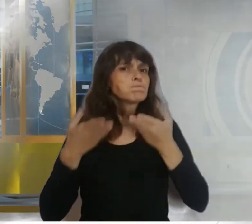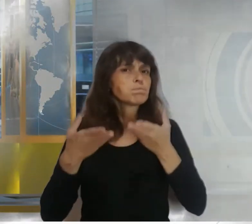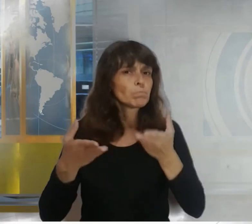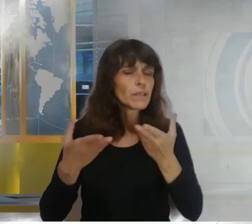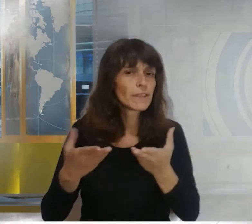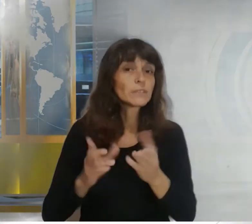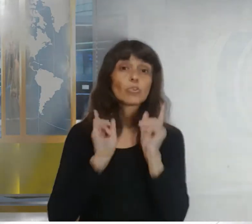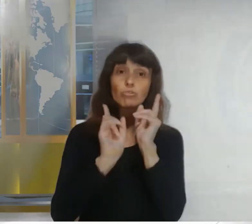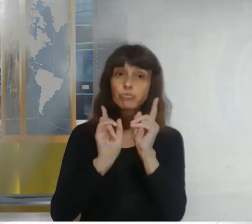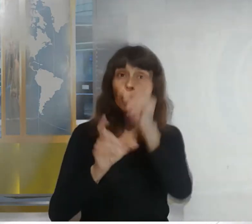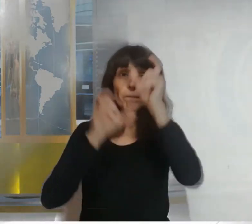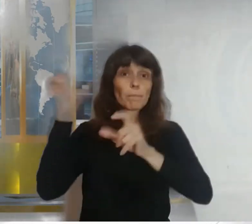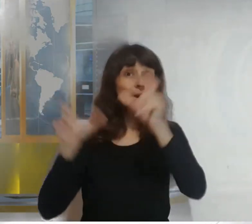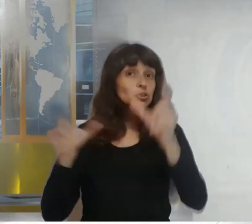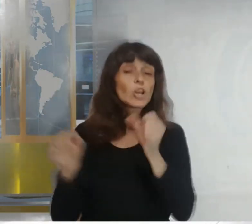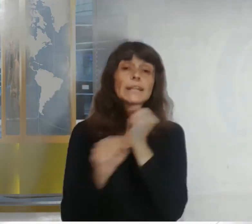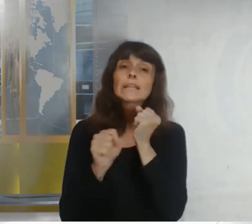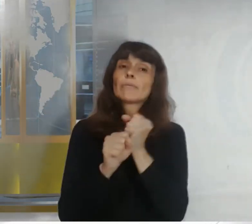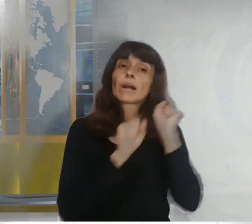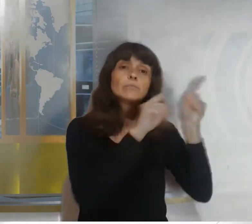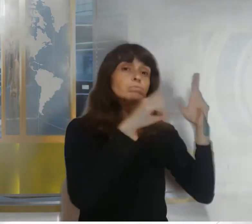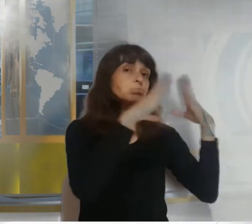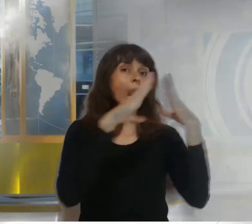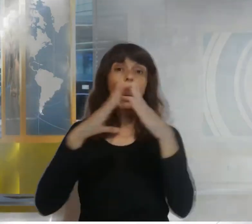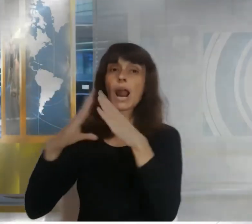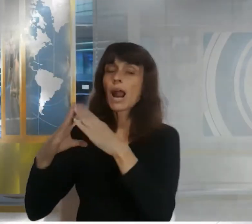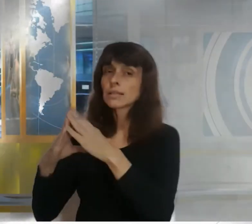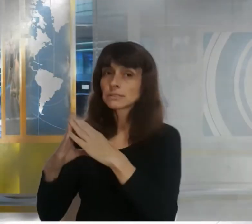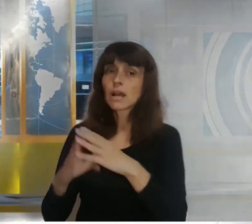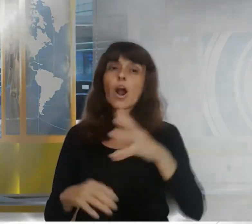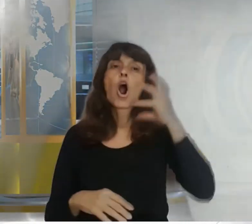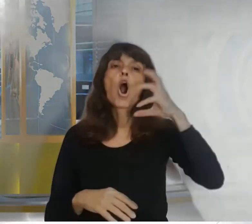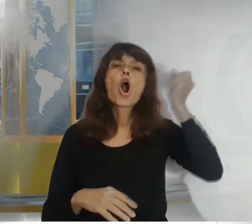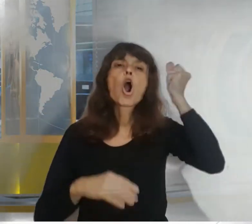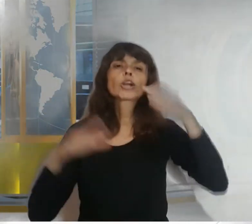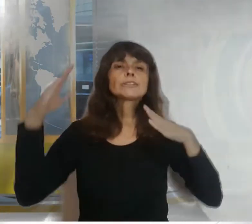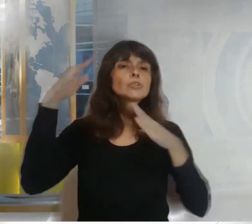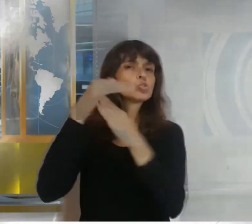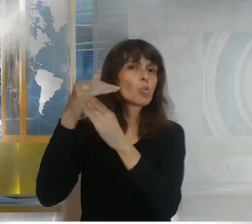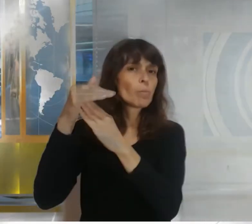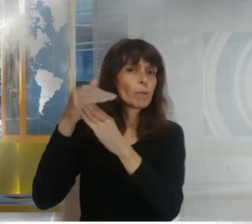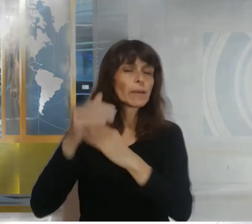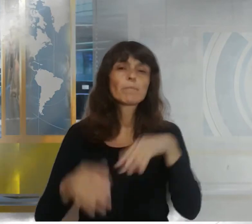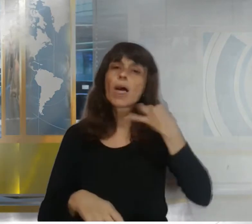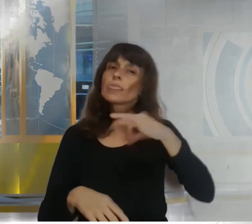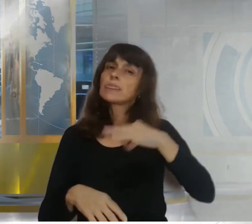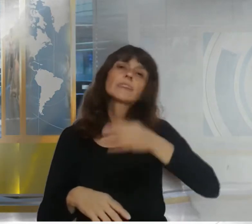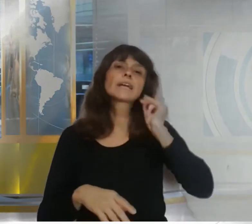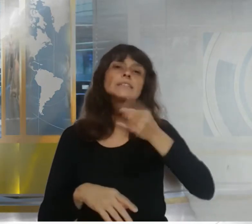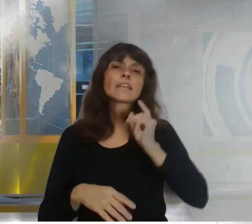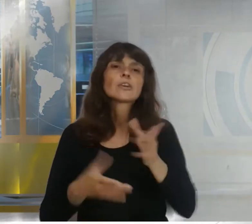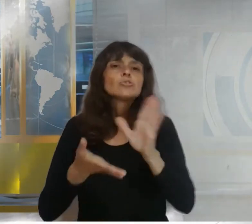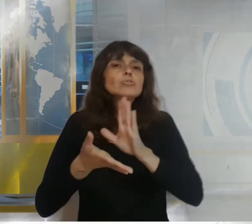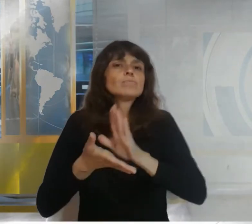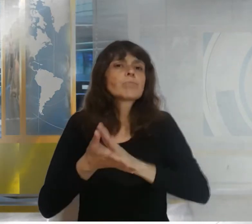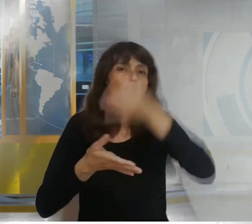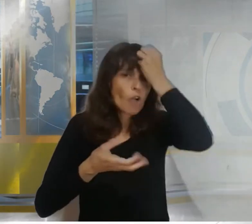Corte Suprema deberá definir la situación formalmente en una nueva acordada lo que ocurrirá